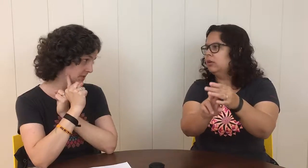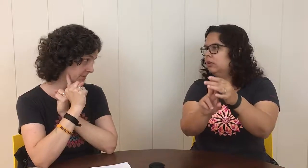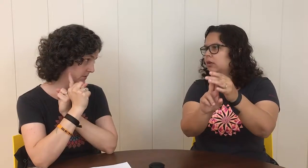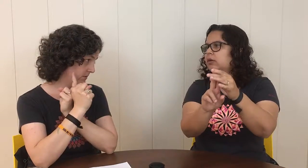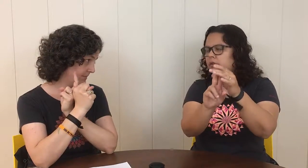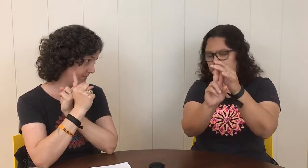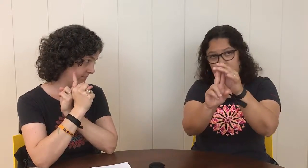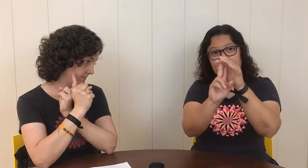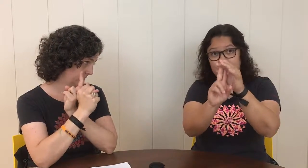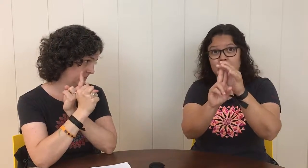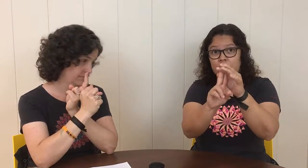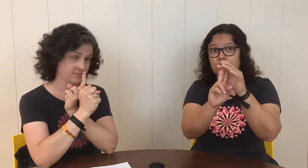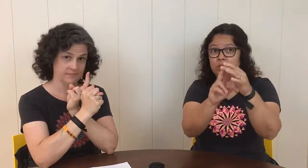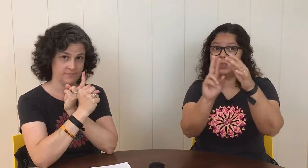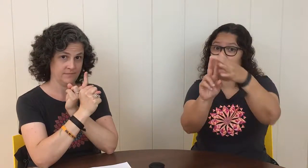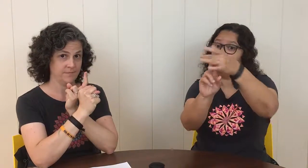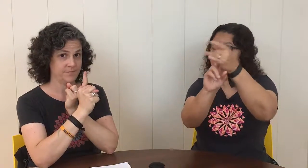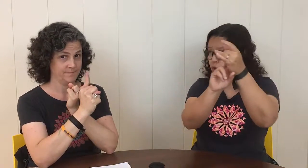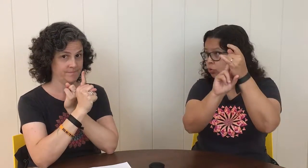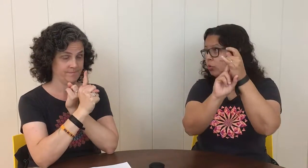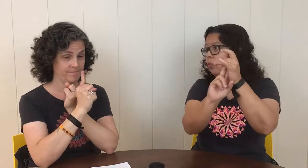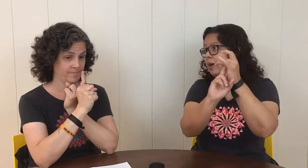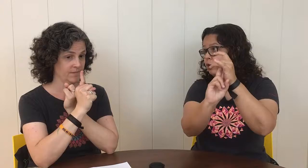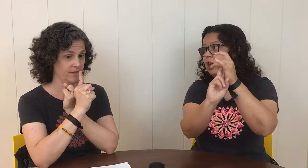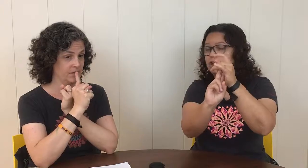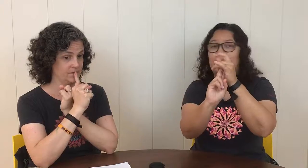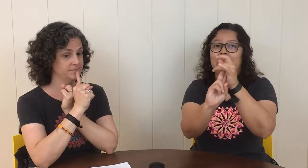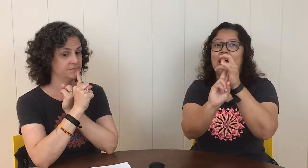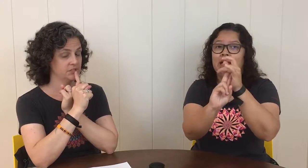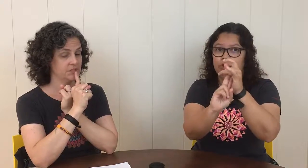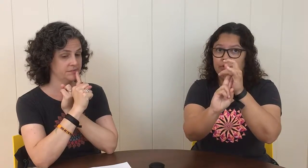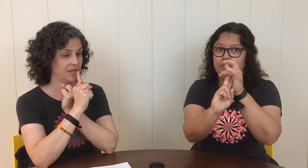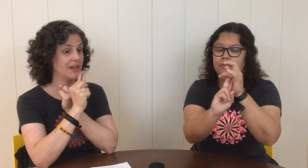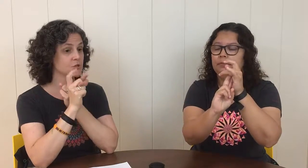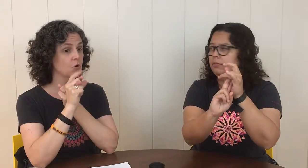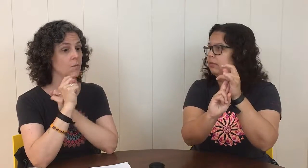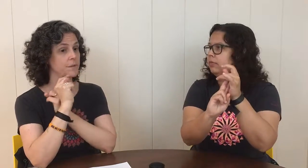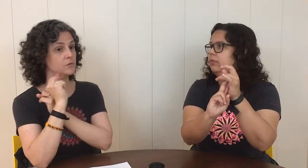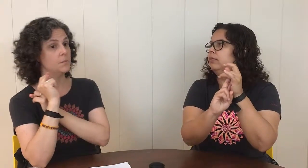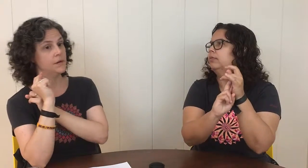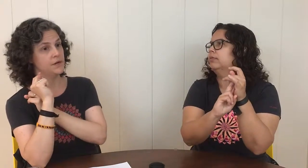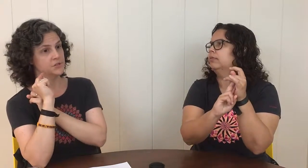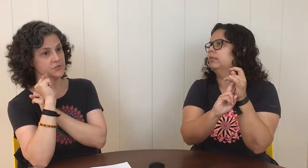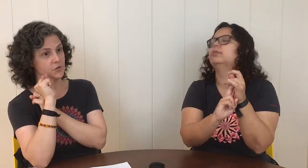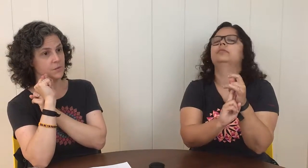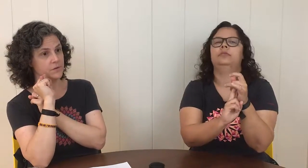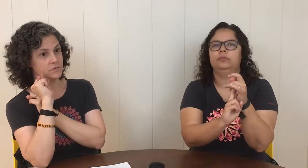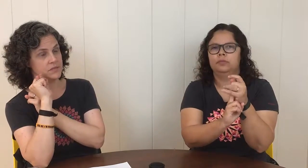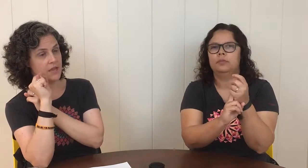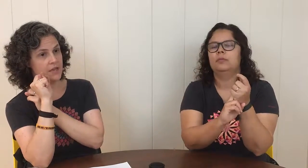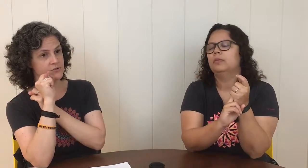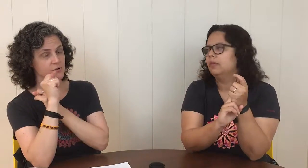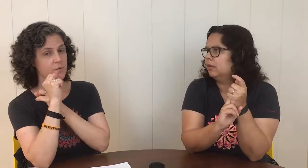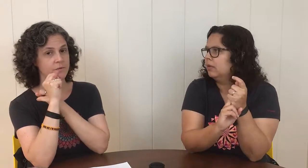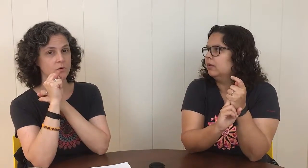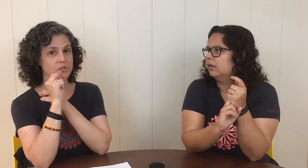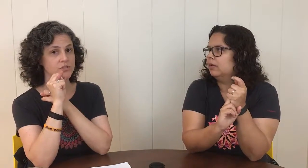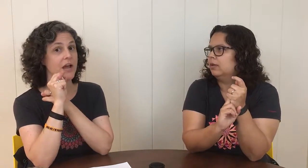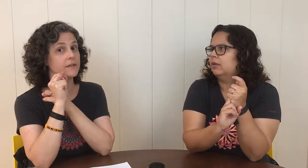nascimento? Tem certidão de nascimento que vem junto com é um chá de qualidade? Ah, estou comprando um band, estou comprando um cent, estou comprando um rô de tchá.